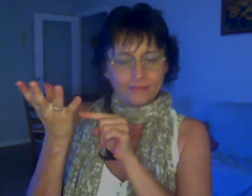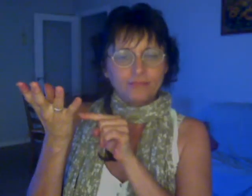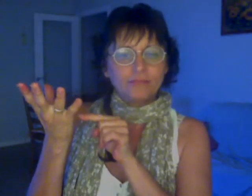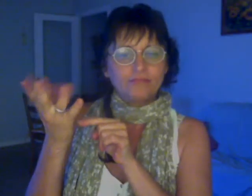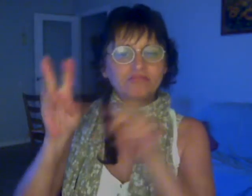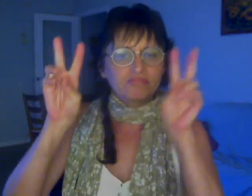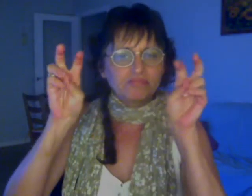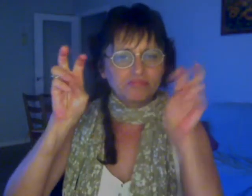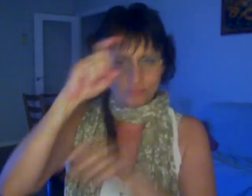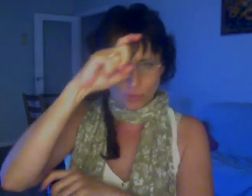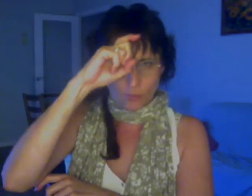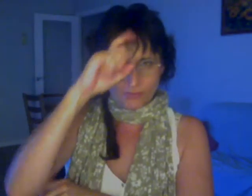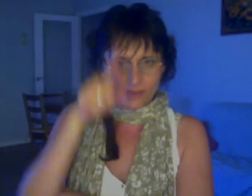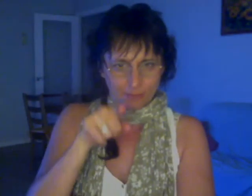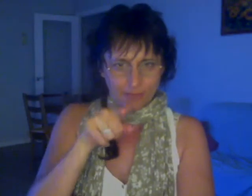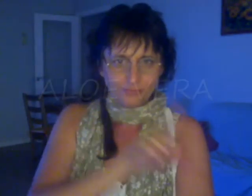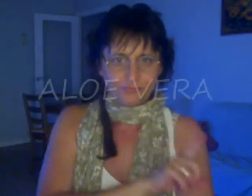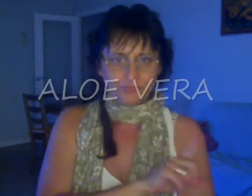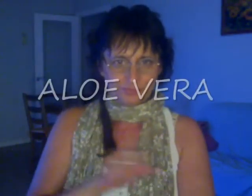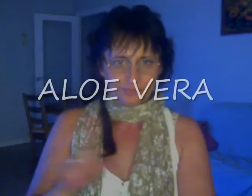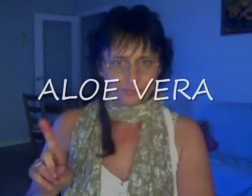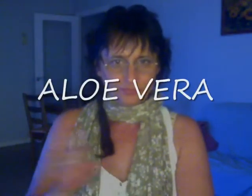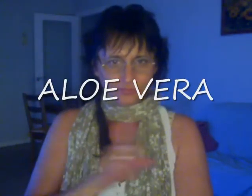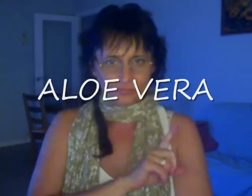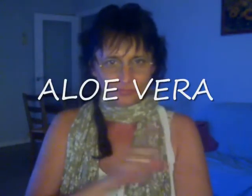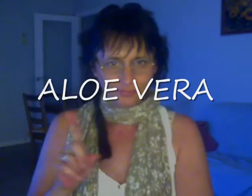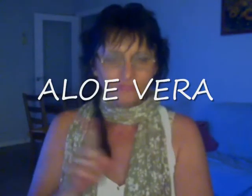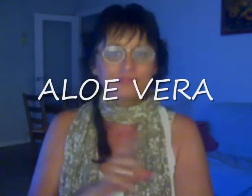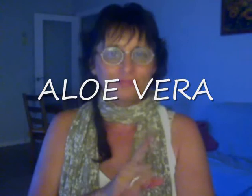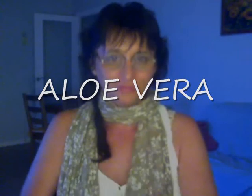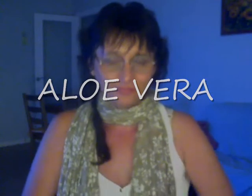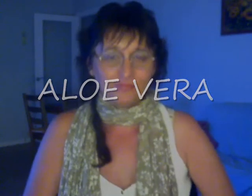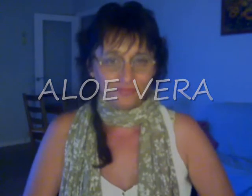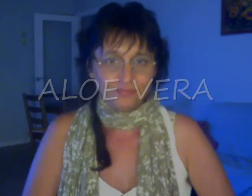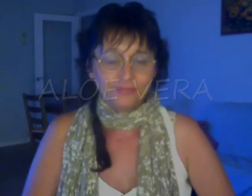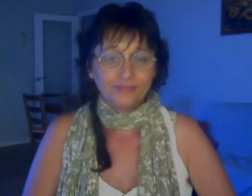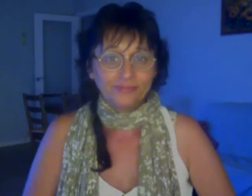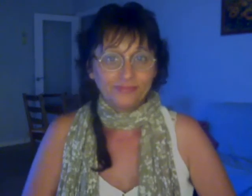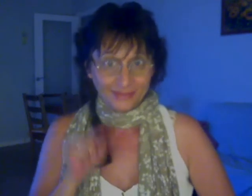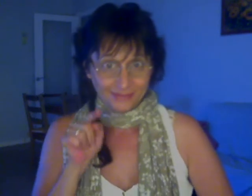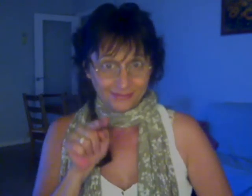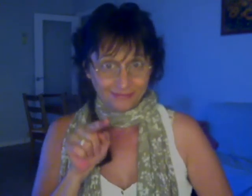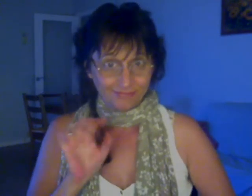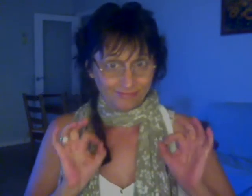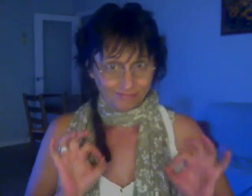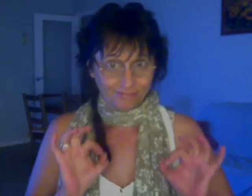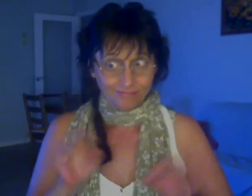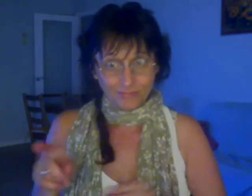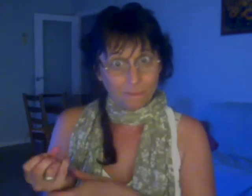para comprobar si tienen más fortuna con este sorteo millonario hay en juego 15 millones de euros que enseguida podría parar su bolsillo señores,